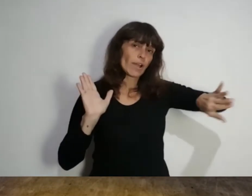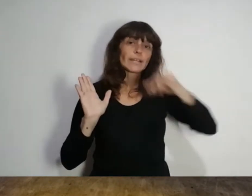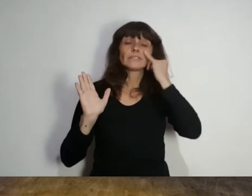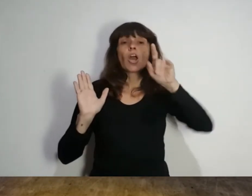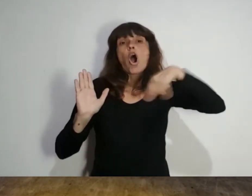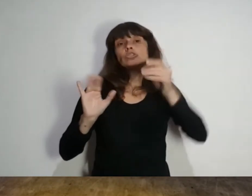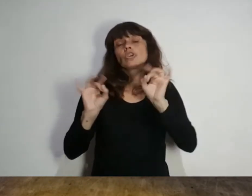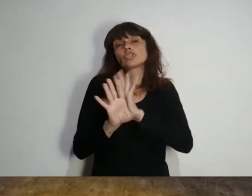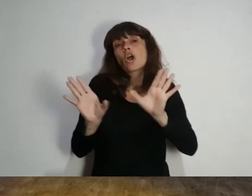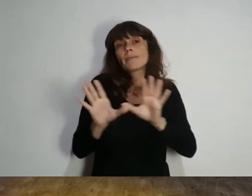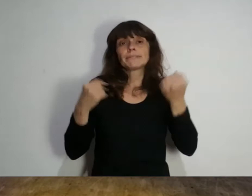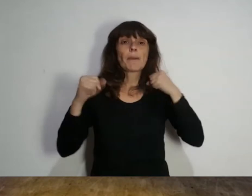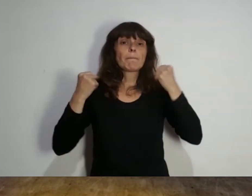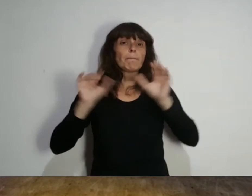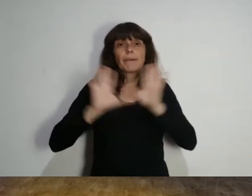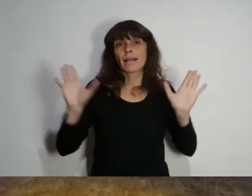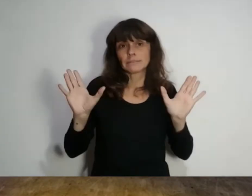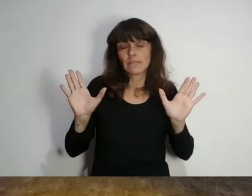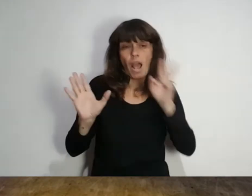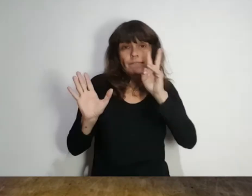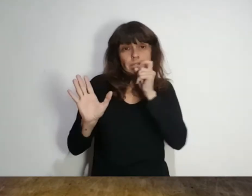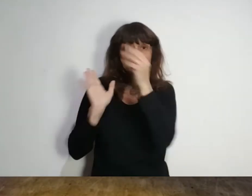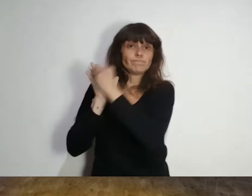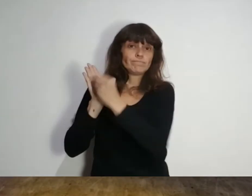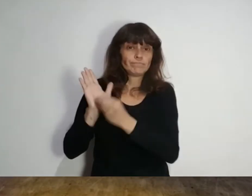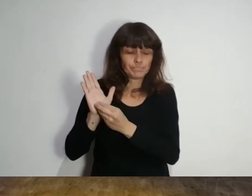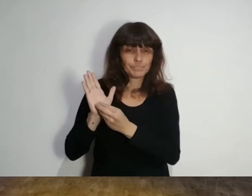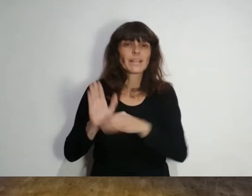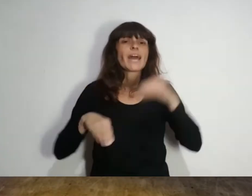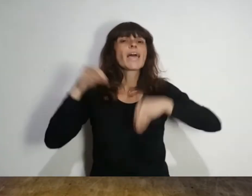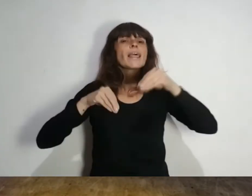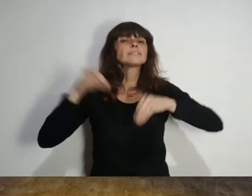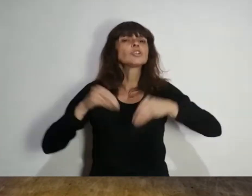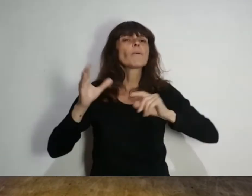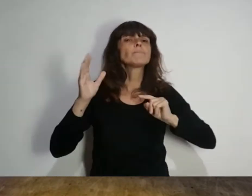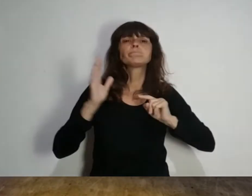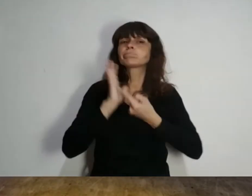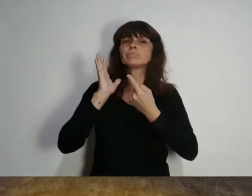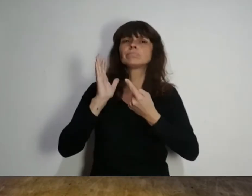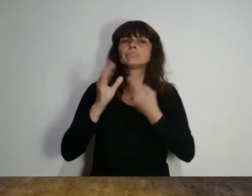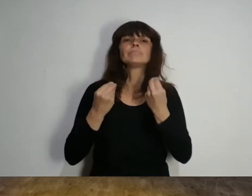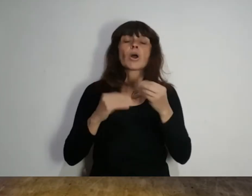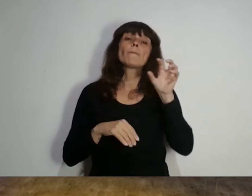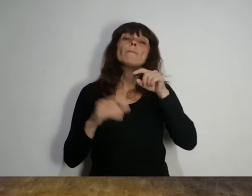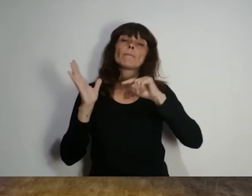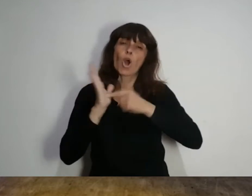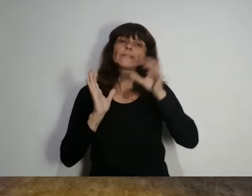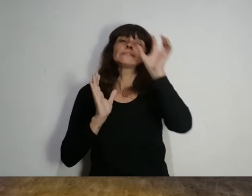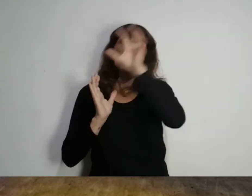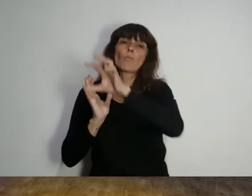afuera. Muchos solo serán globos de ensayo. La elección principal siempre se da en la provincia